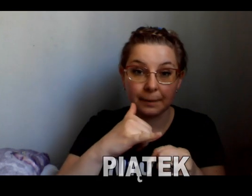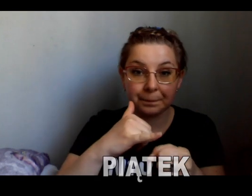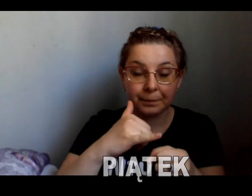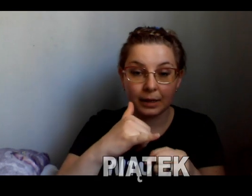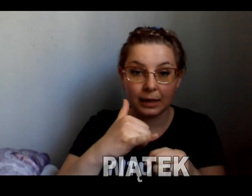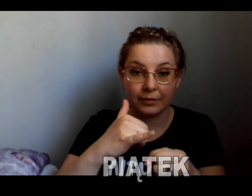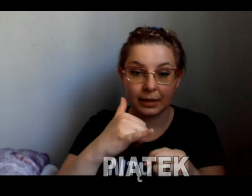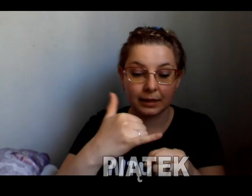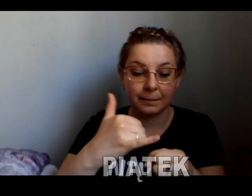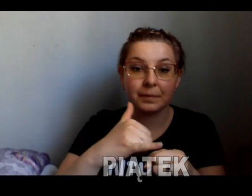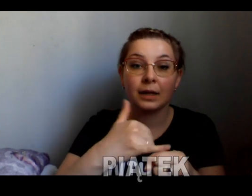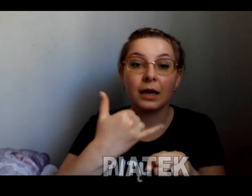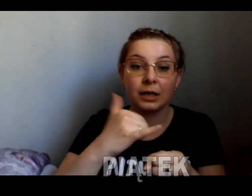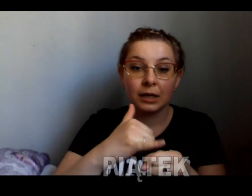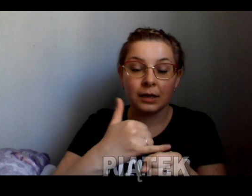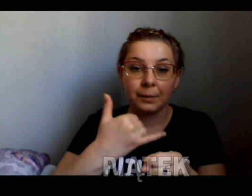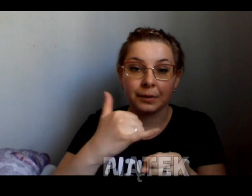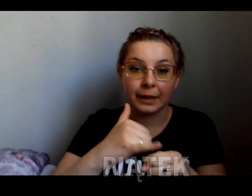lewej ręki. Piątek.